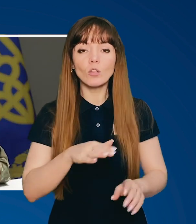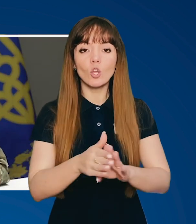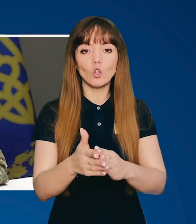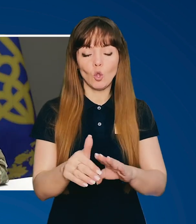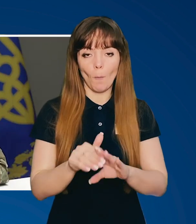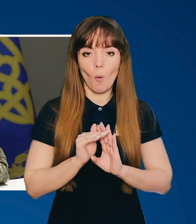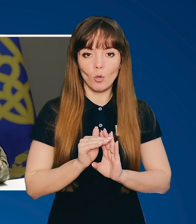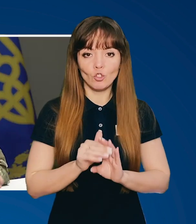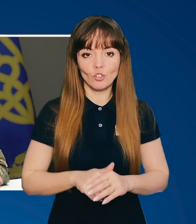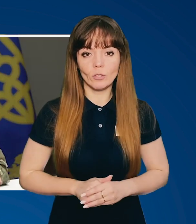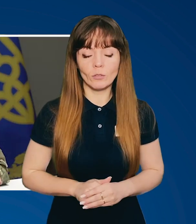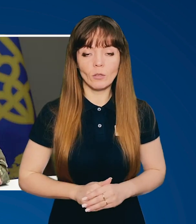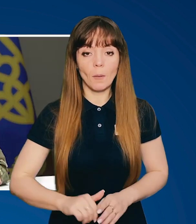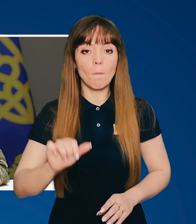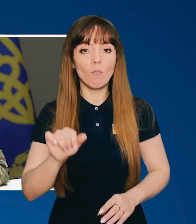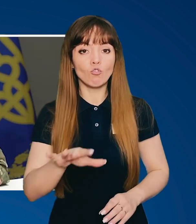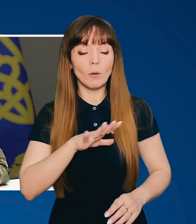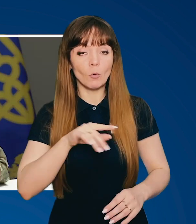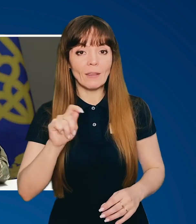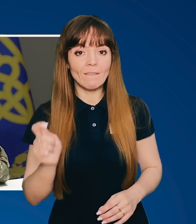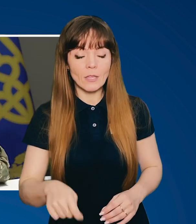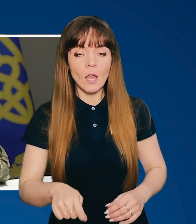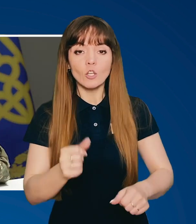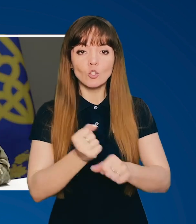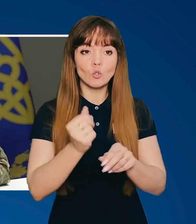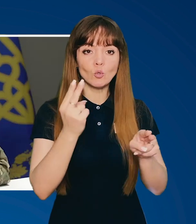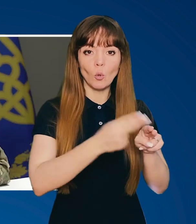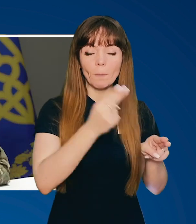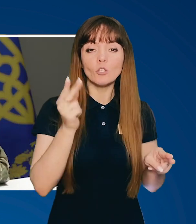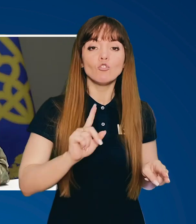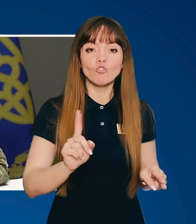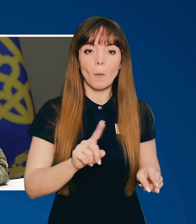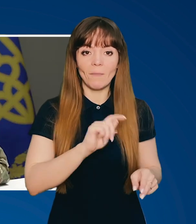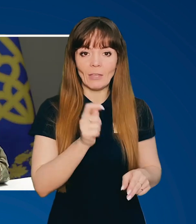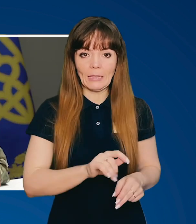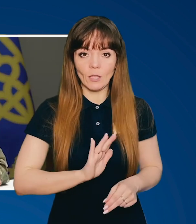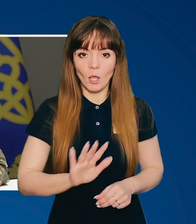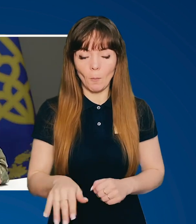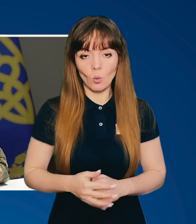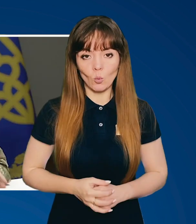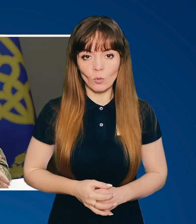погано. Допоможіть. Може бути війна зробить все, що війни не було.